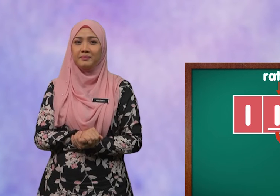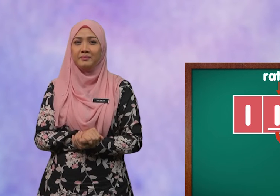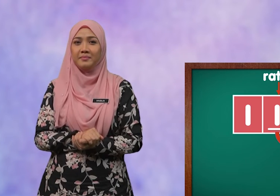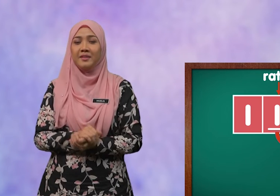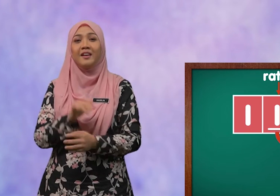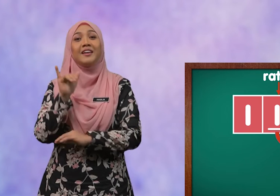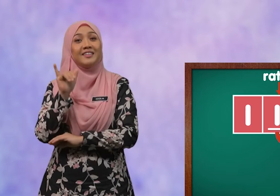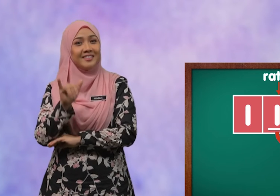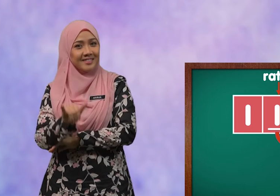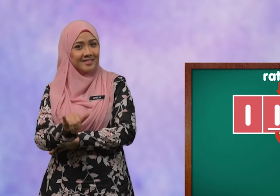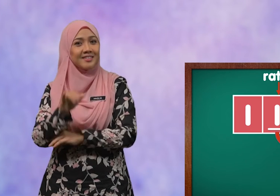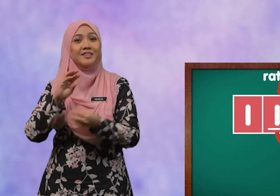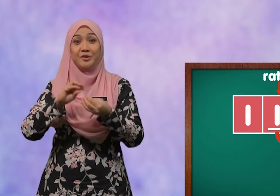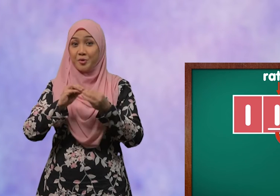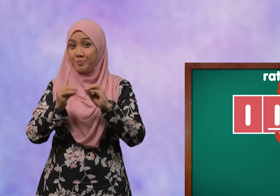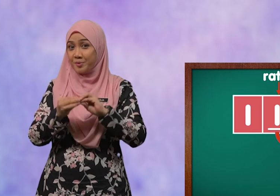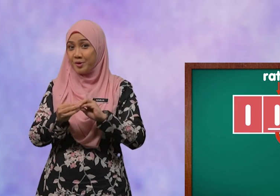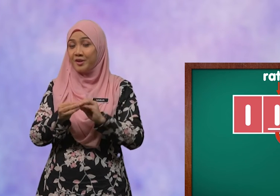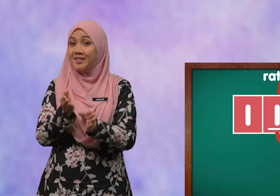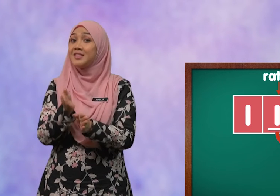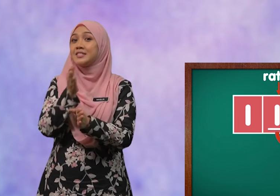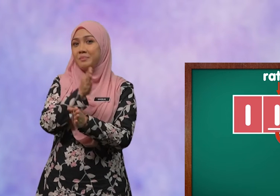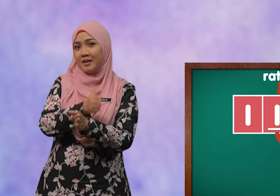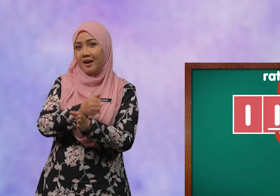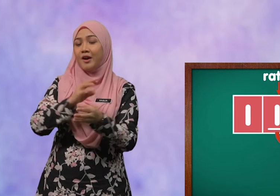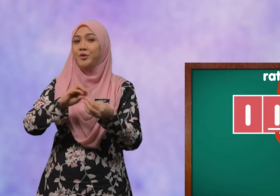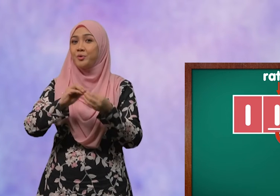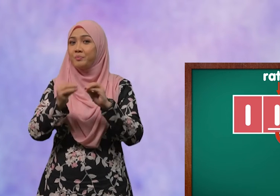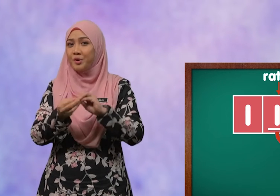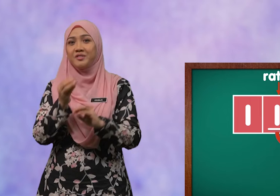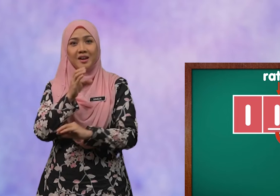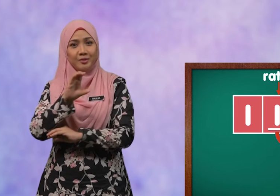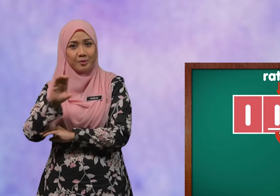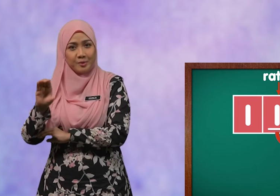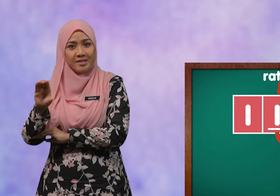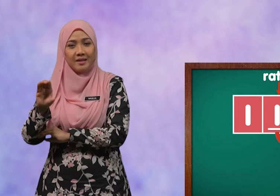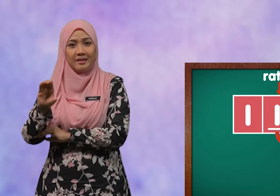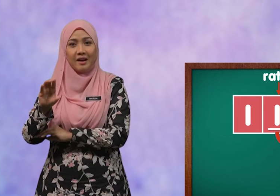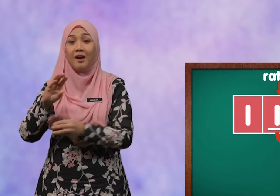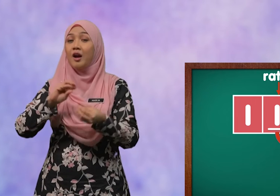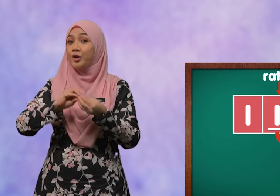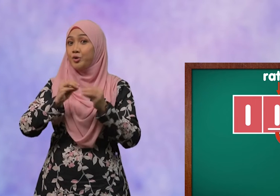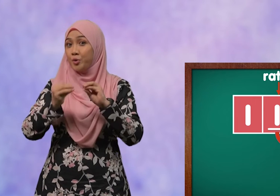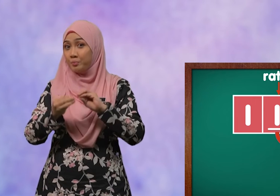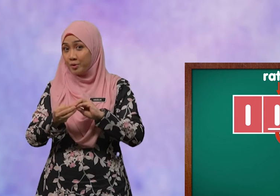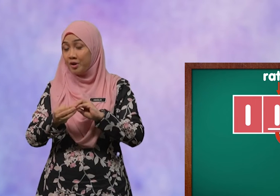Ya, nombor di sebelah nombor ratus adalah nombor